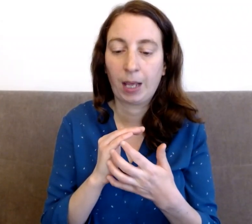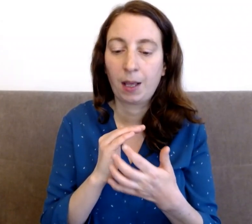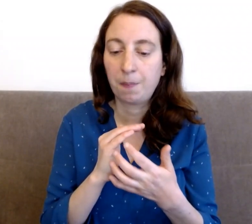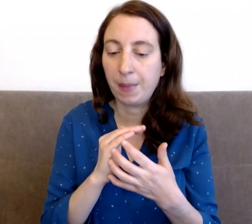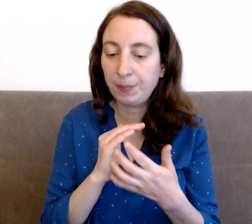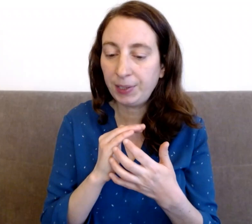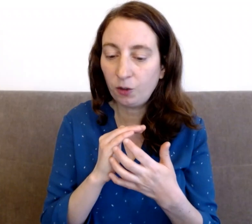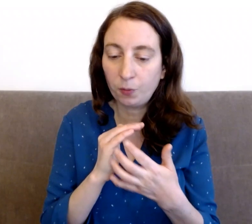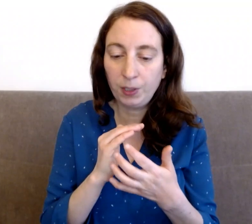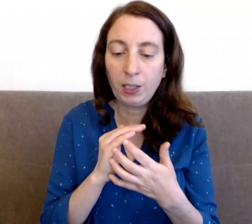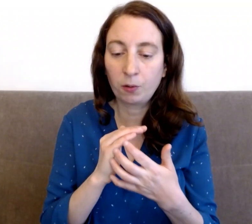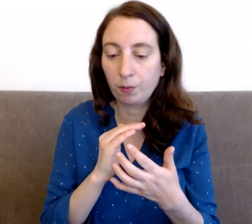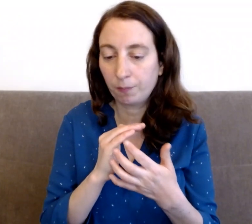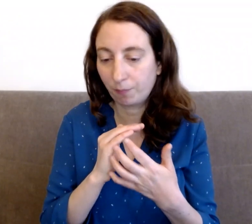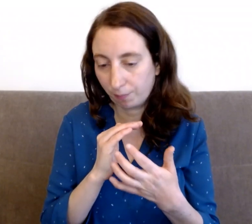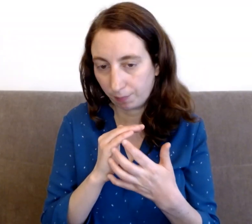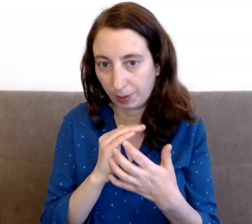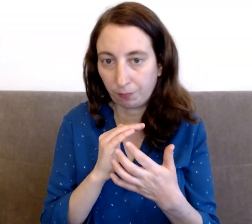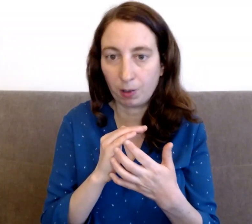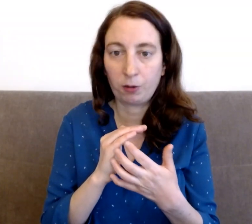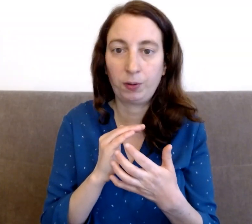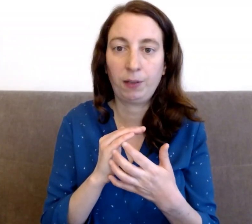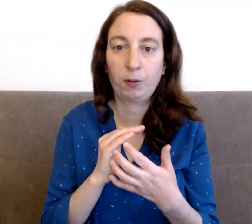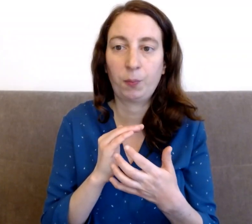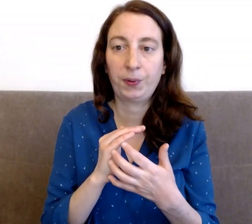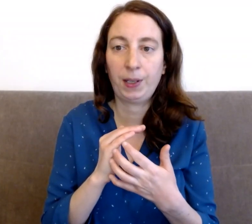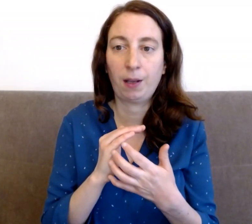Même si je me dis que, et vous rajoutez votre pensée à vous,